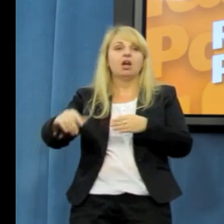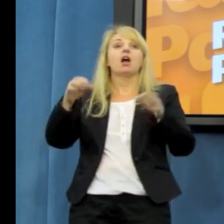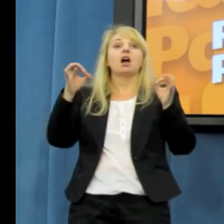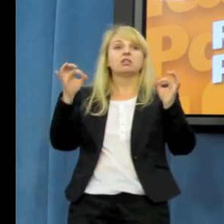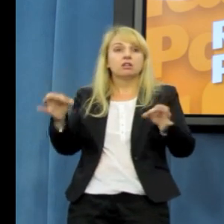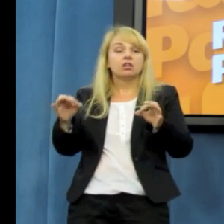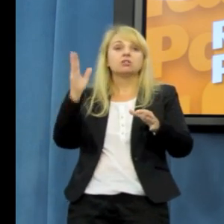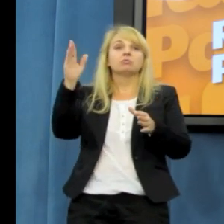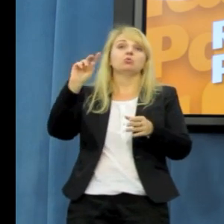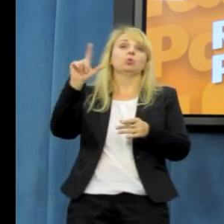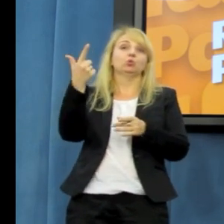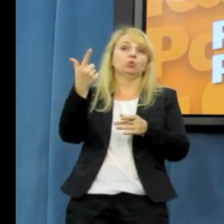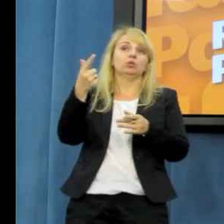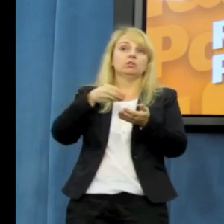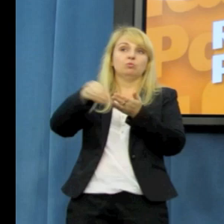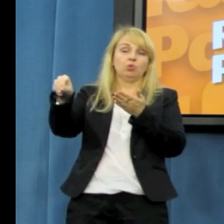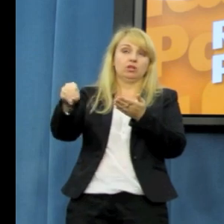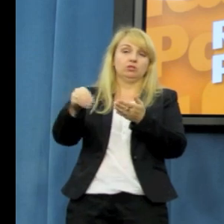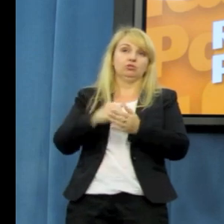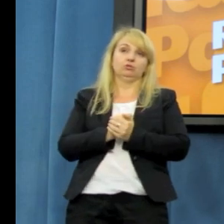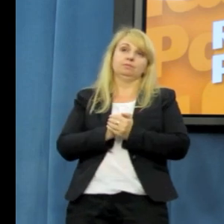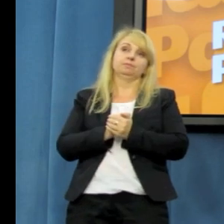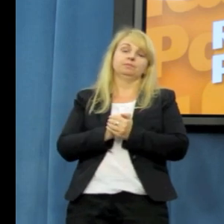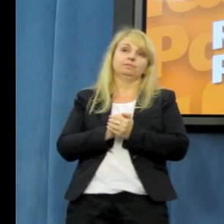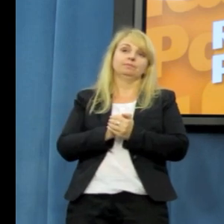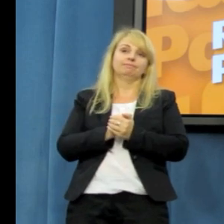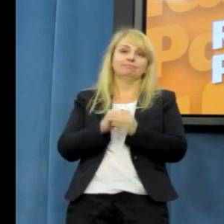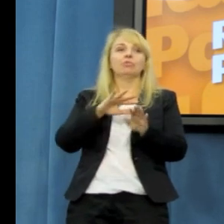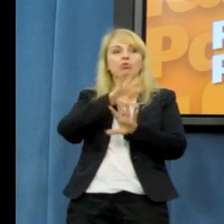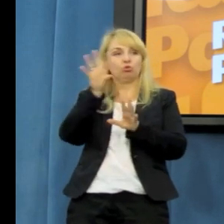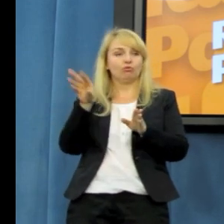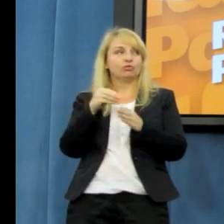wspólne pieniądze. I to by było na tyle.